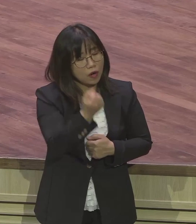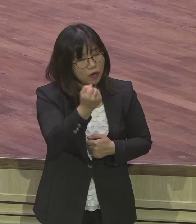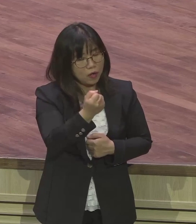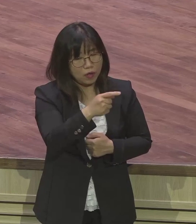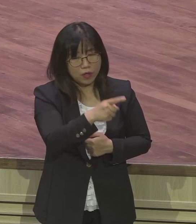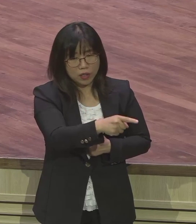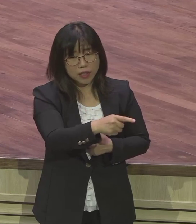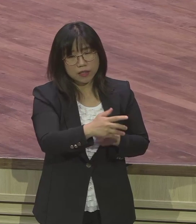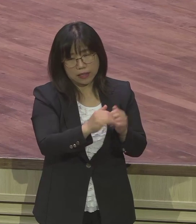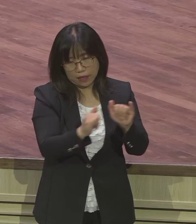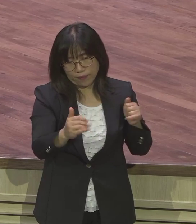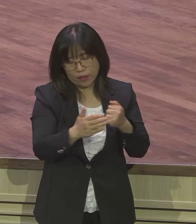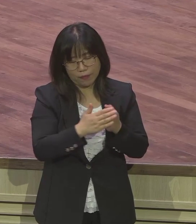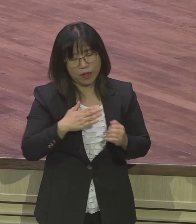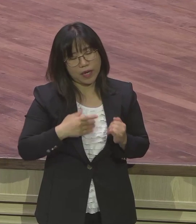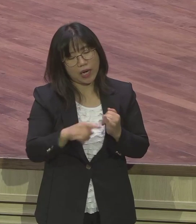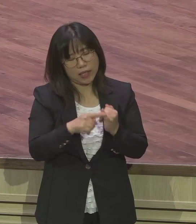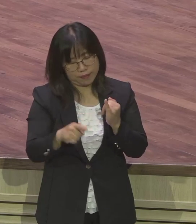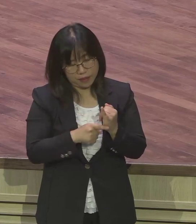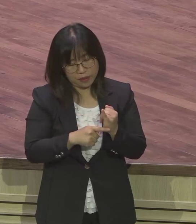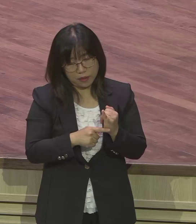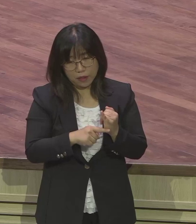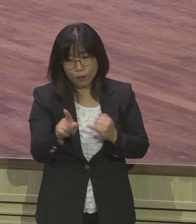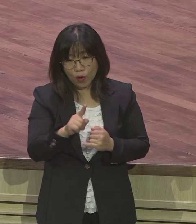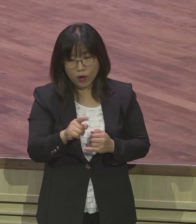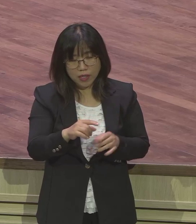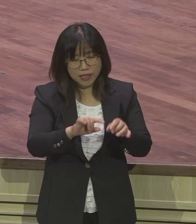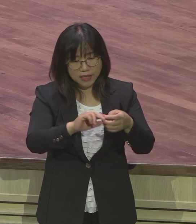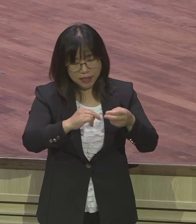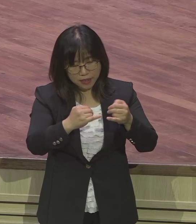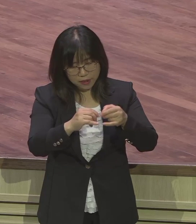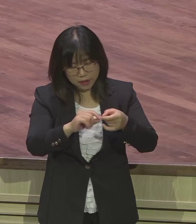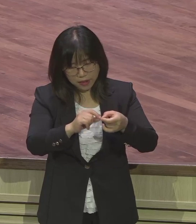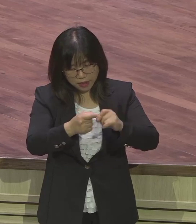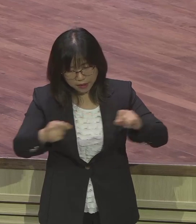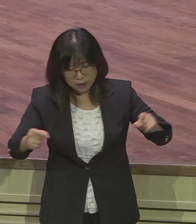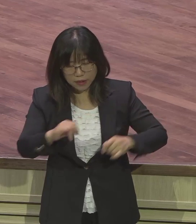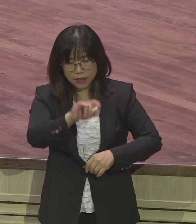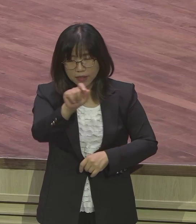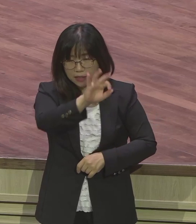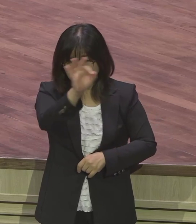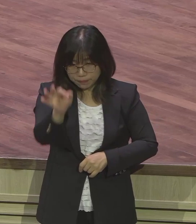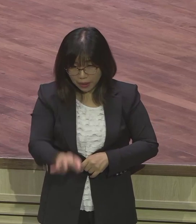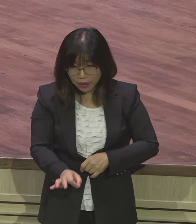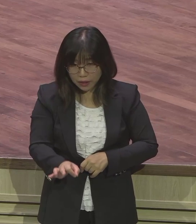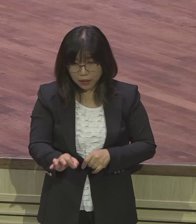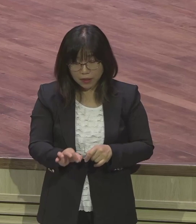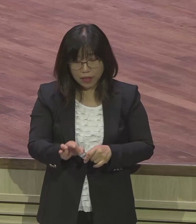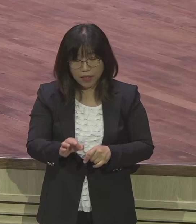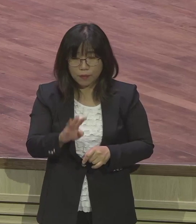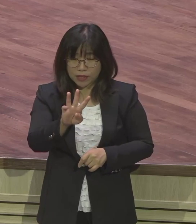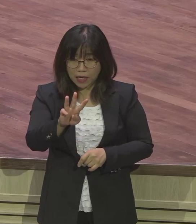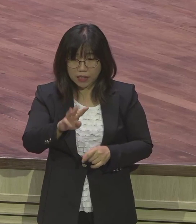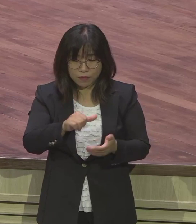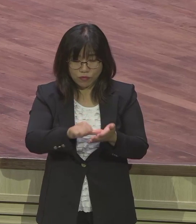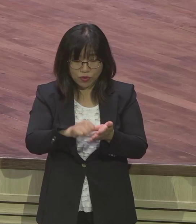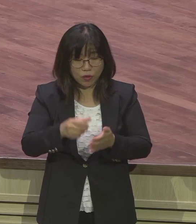이 도장과 그 끈과 지팡이가 누구의 것이니까 한지라 유다가 그것을 알아보고 이러되 그는